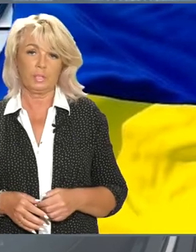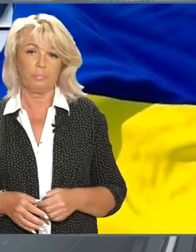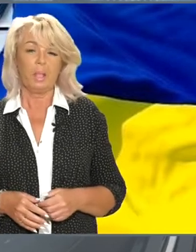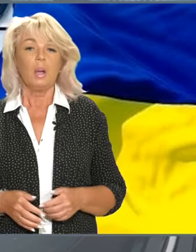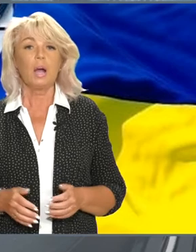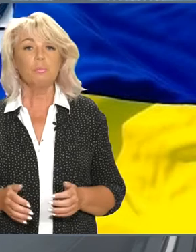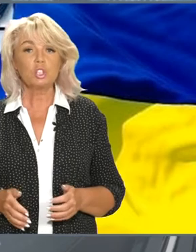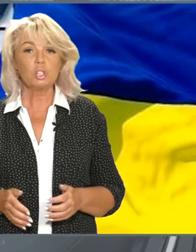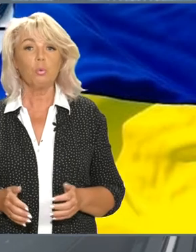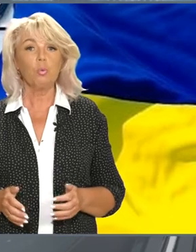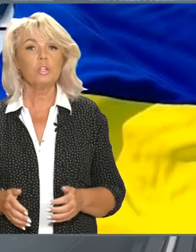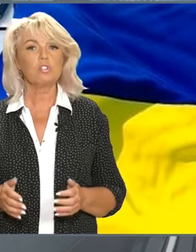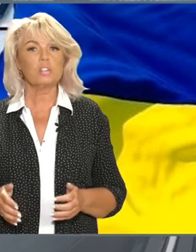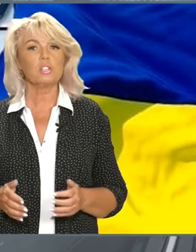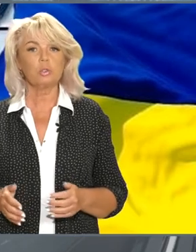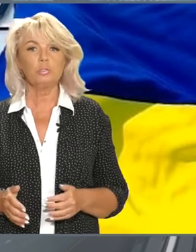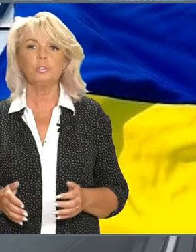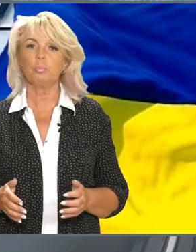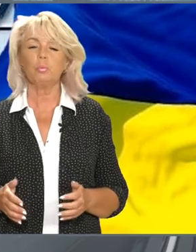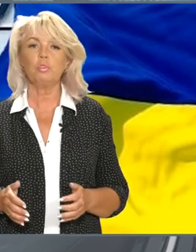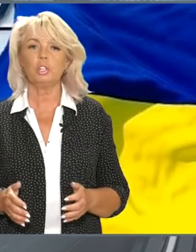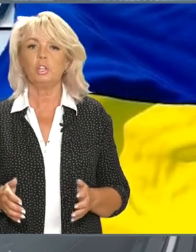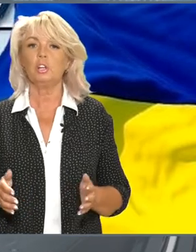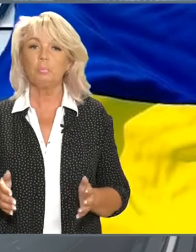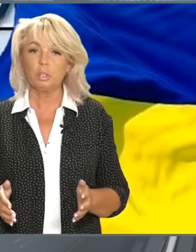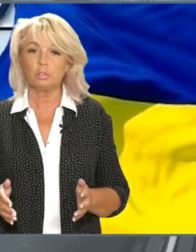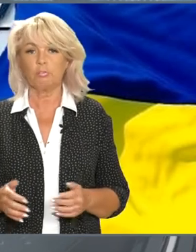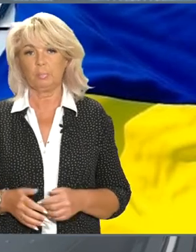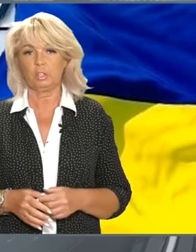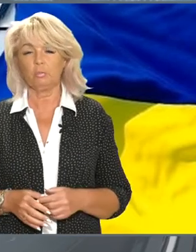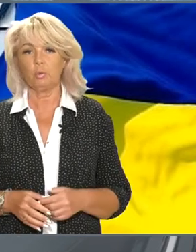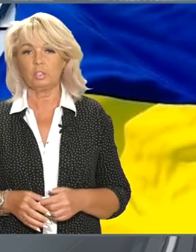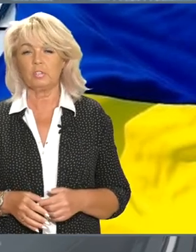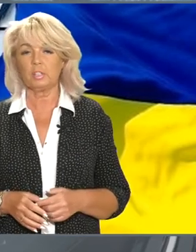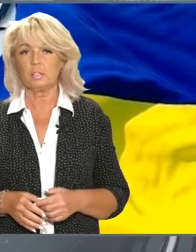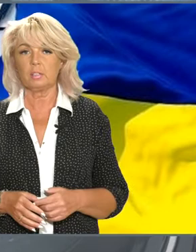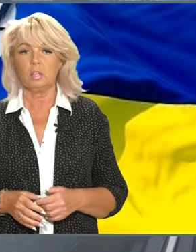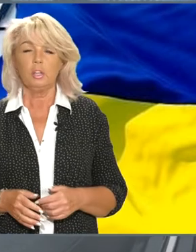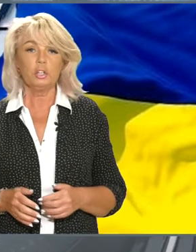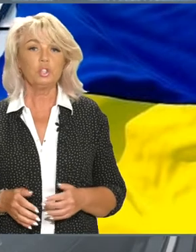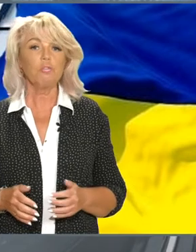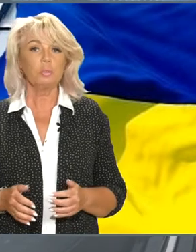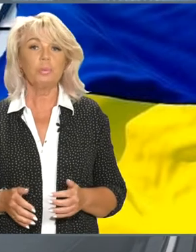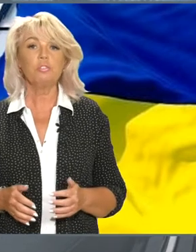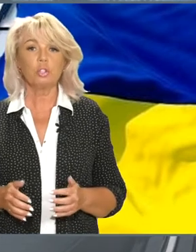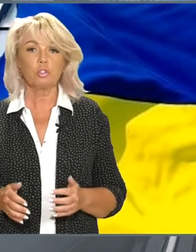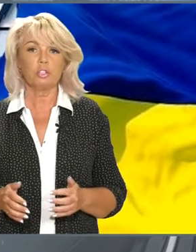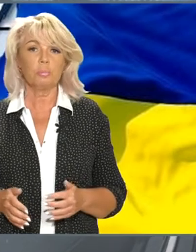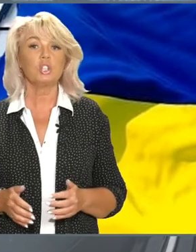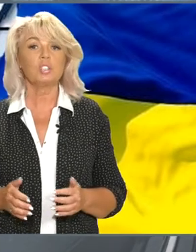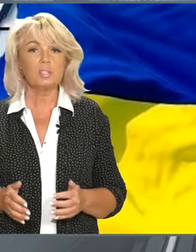ситуації. А між тим уряд вже встановив, так би мовити, ліміт випадків COVID-19. Якщо він